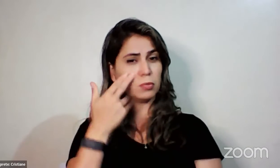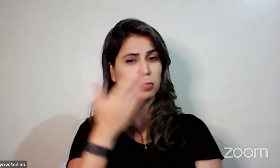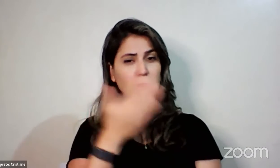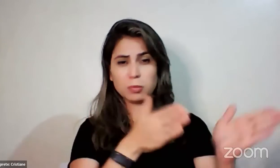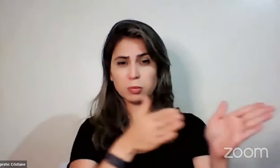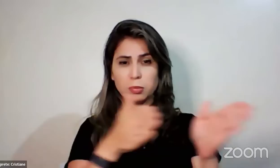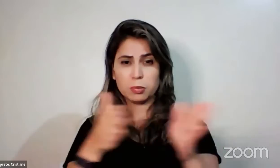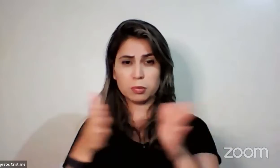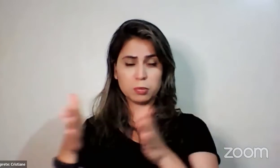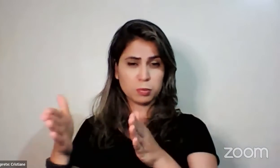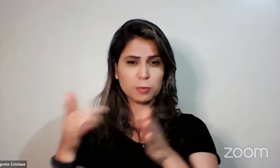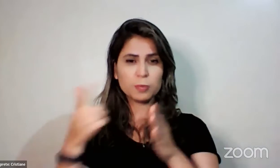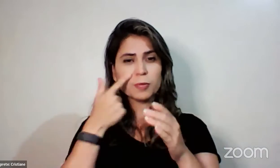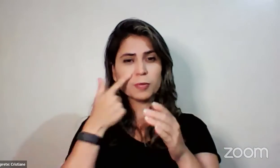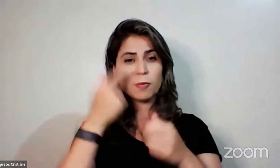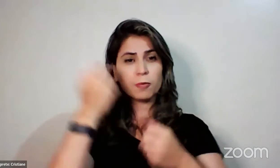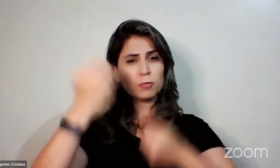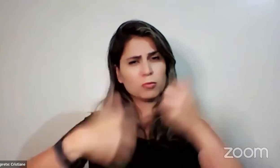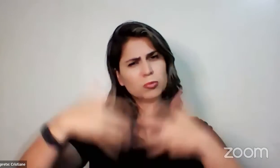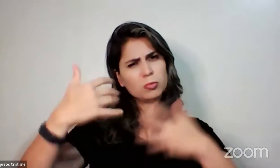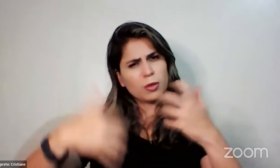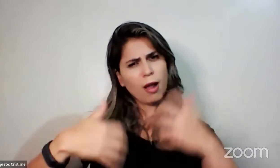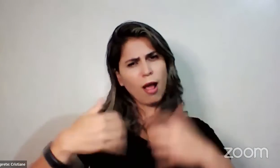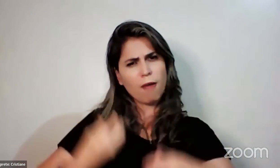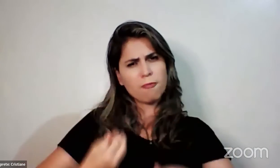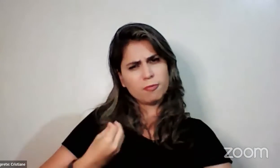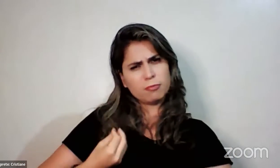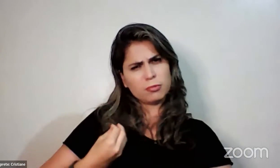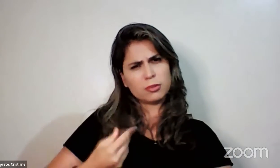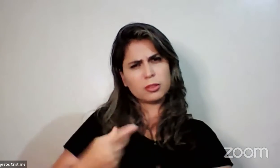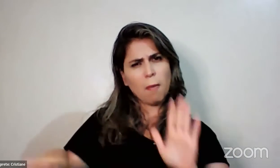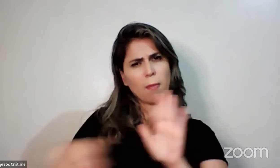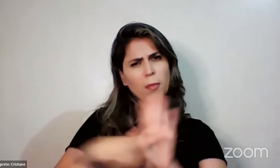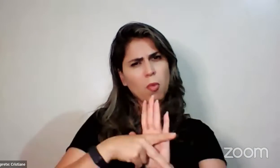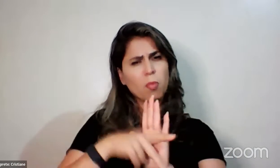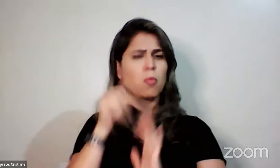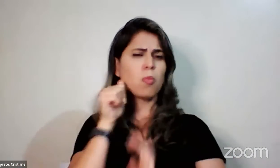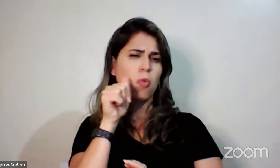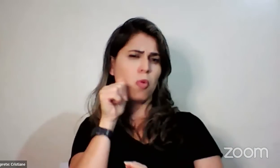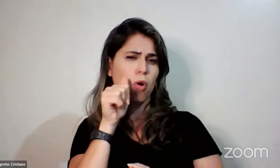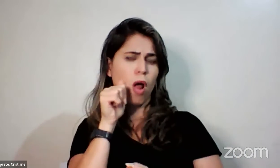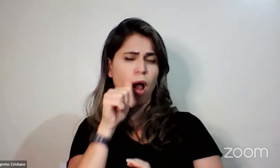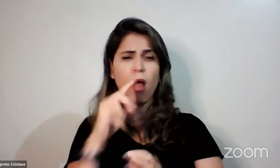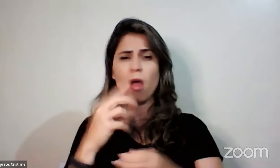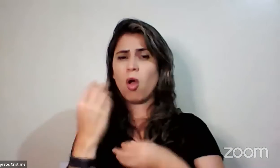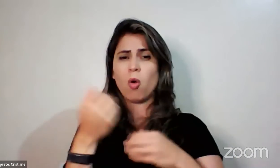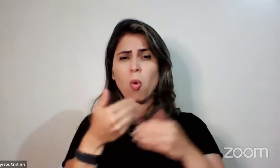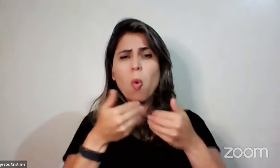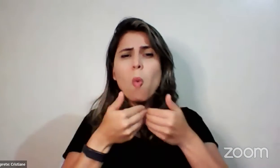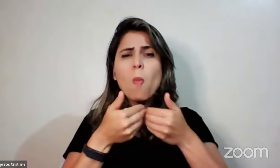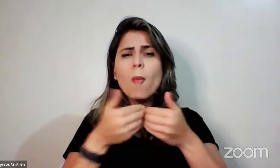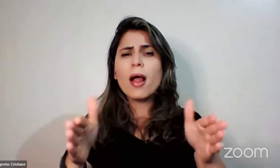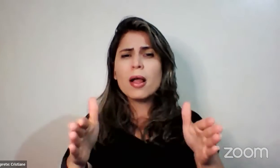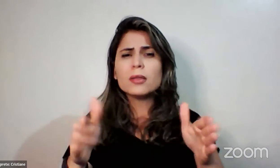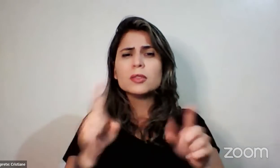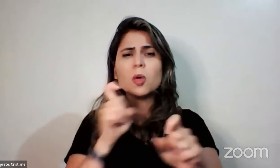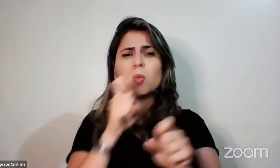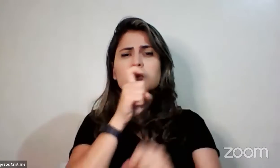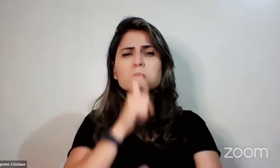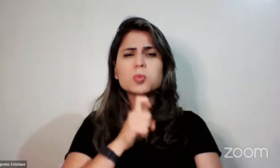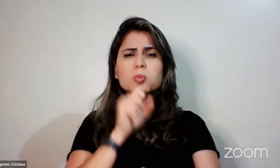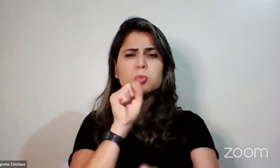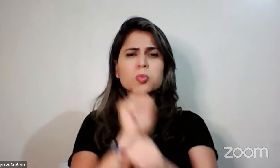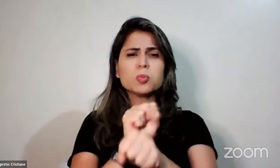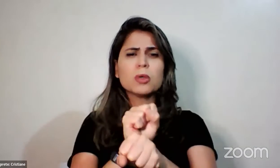acontece na menopausa. Há uma interrupção, né?